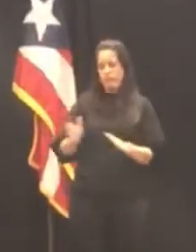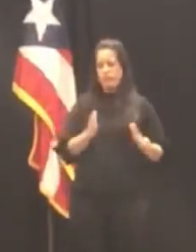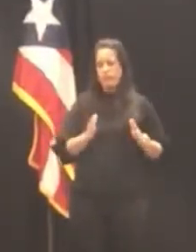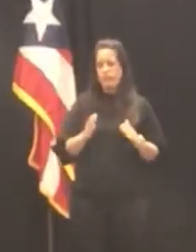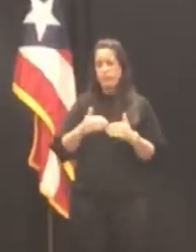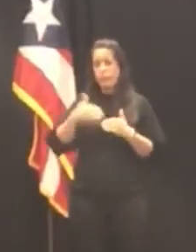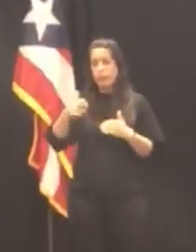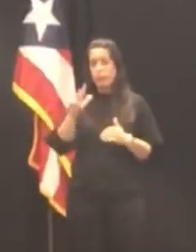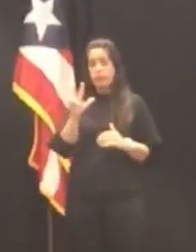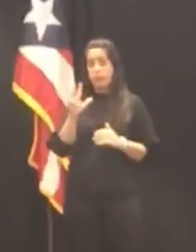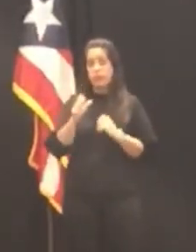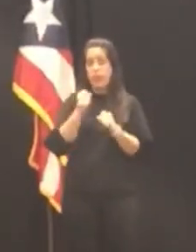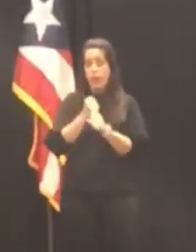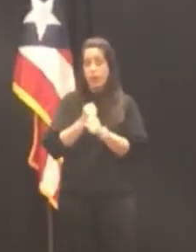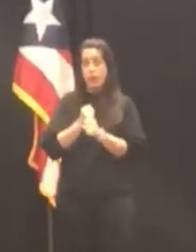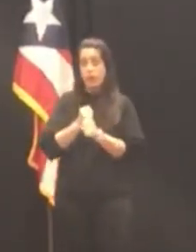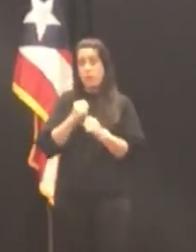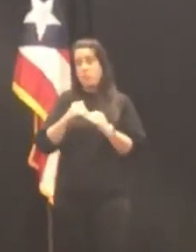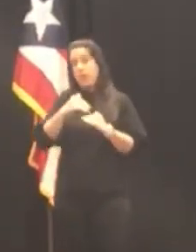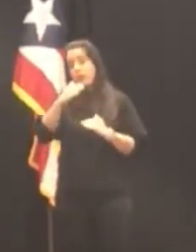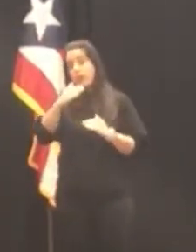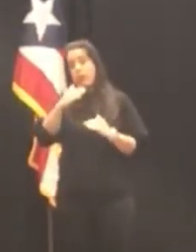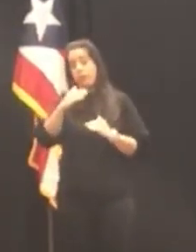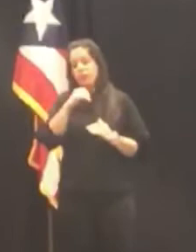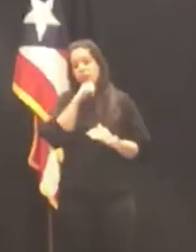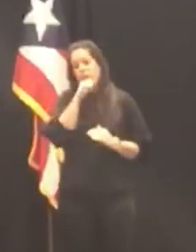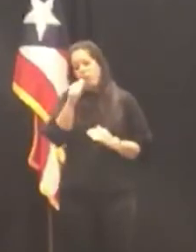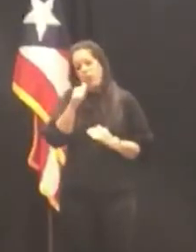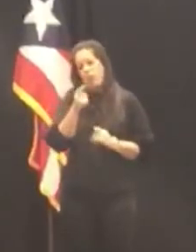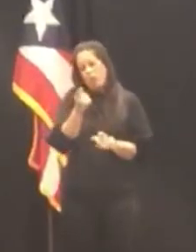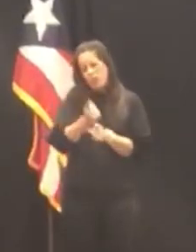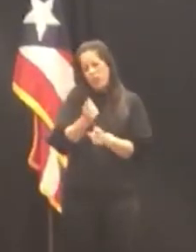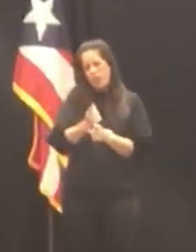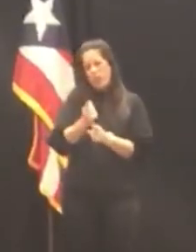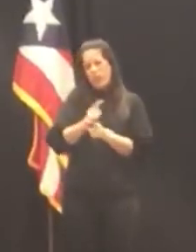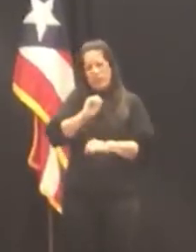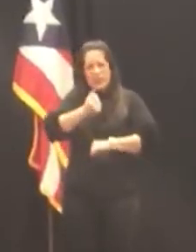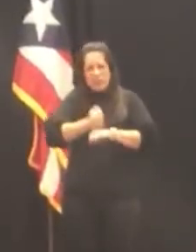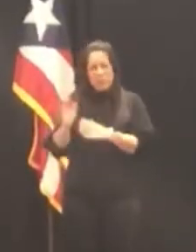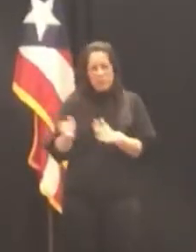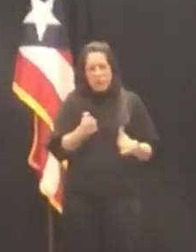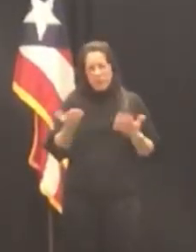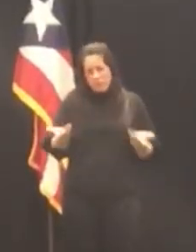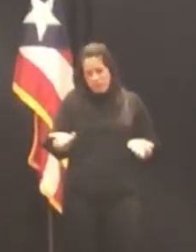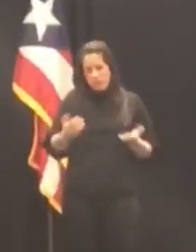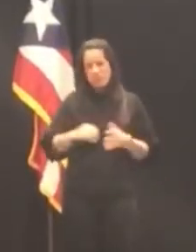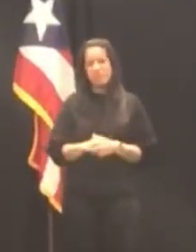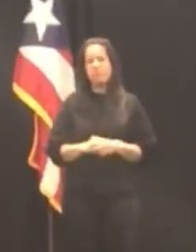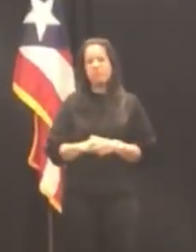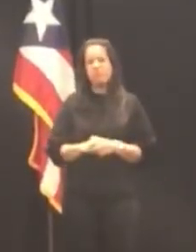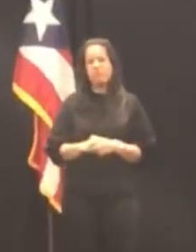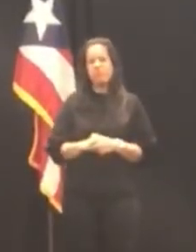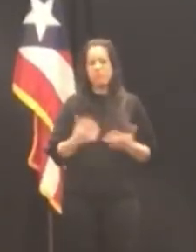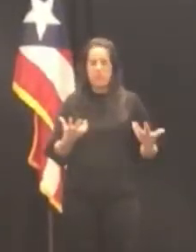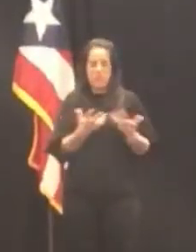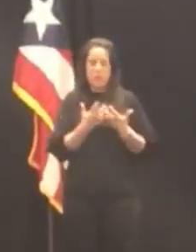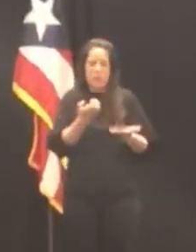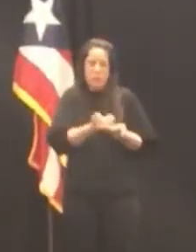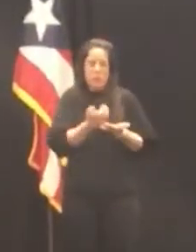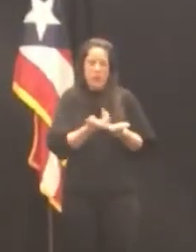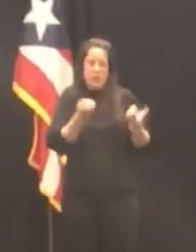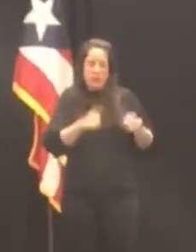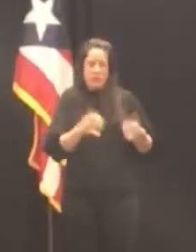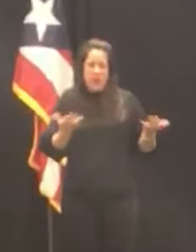en los próximos tres años porque más allá de tres años yo creo que no es práctico hacer planes estratégicos principalmente en la economía que estamos viviendo